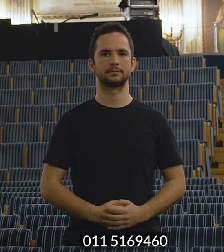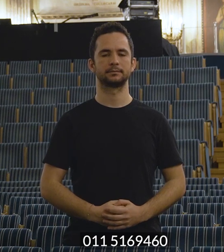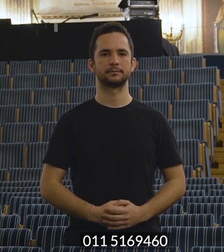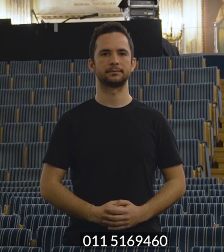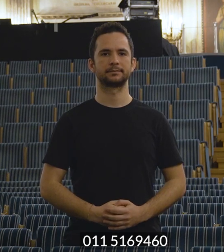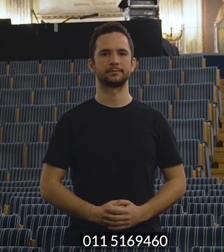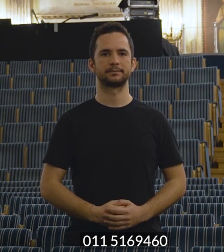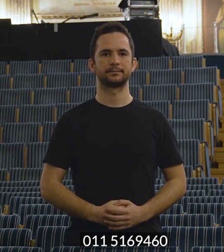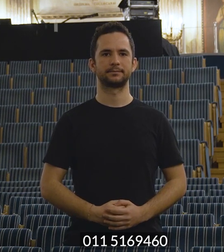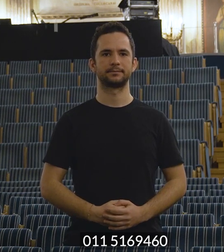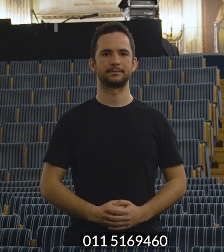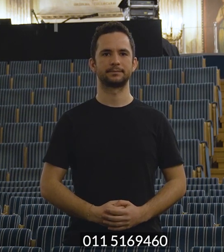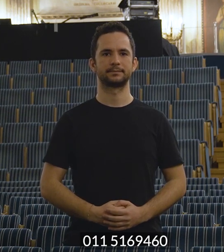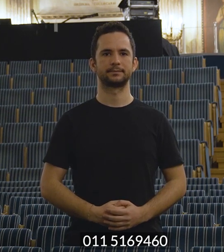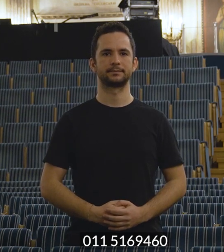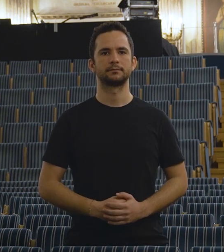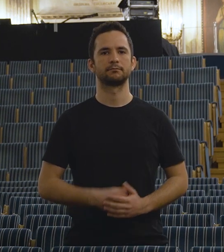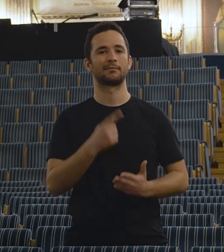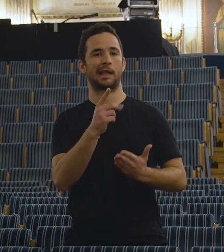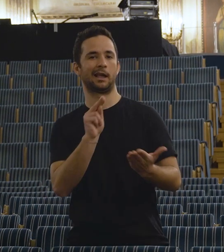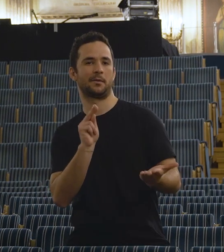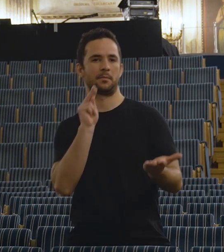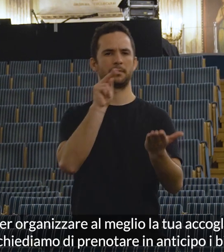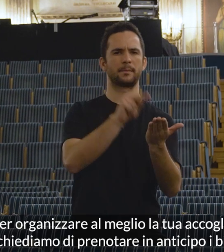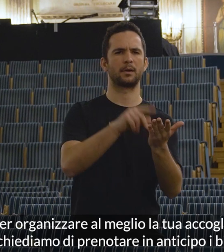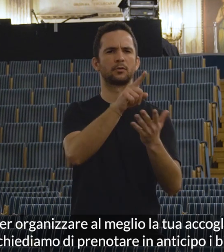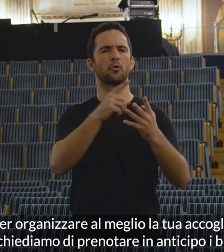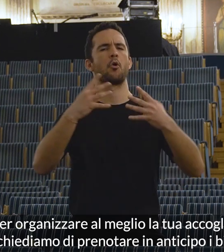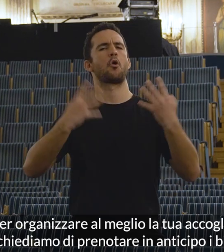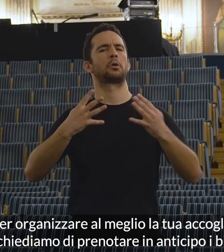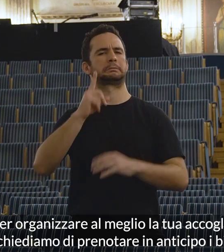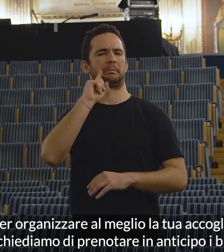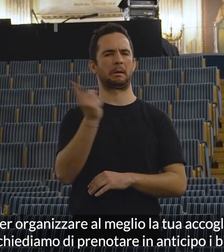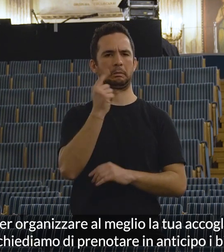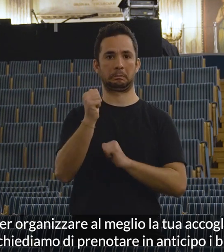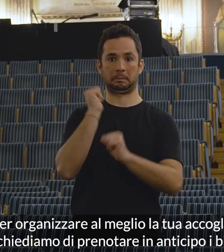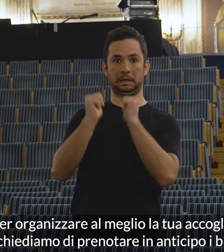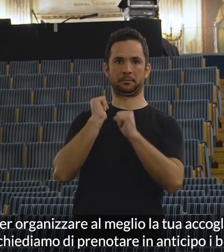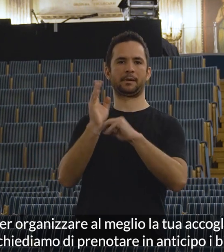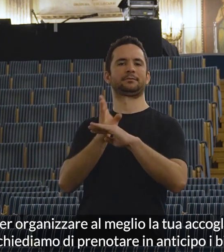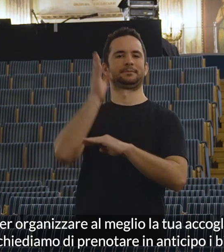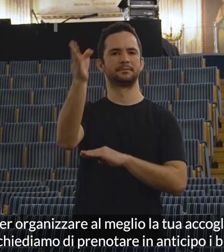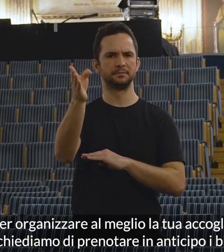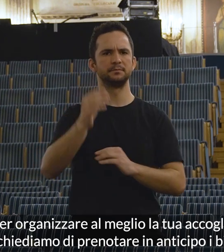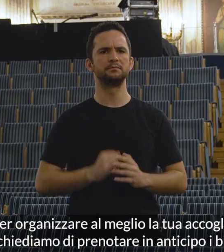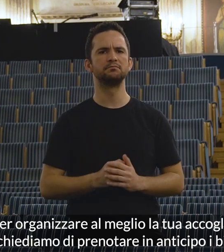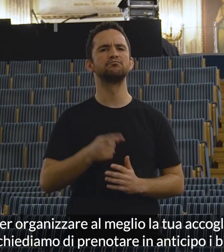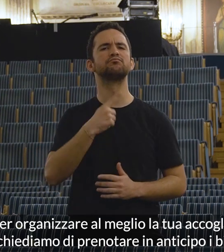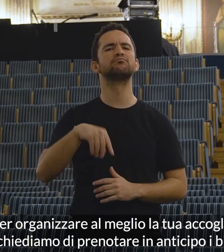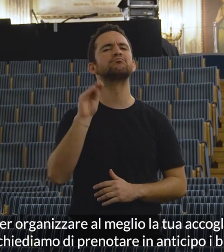460 Per organizzare al meglio la tua accoglienza ti chiediamo di prenotare